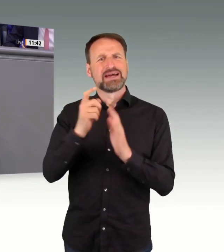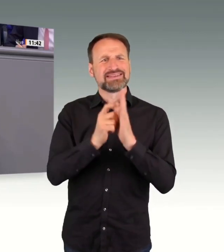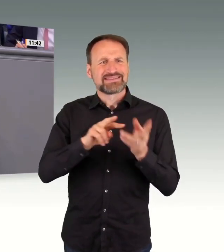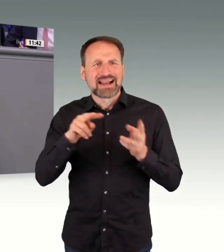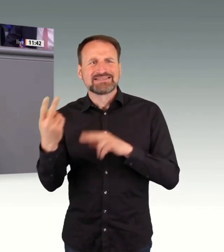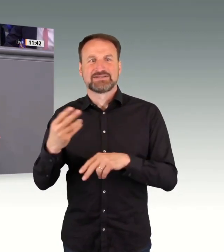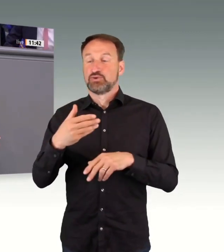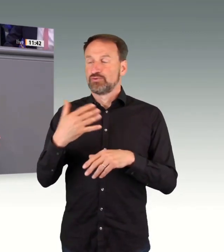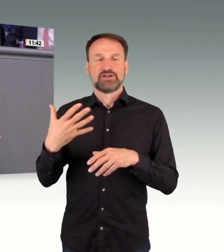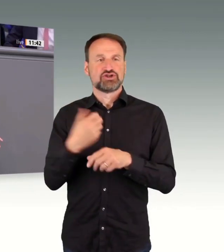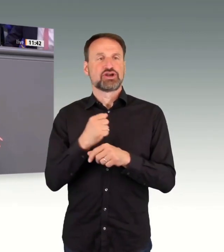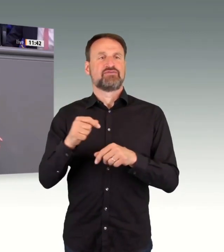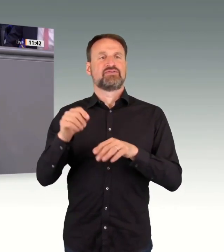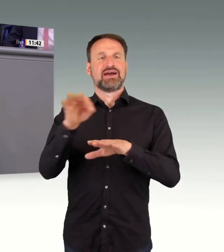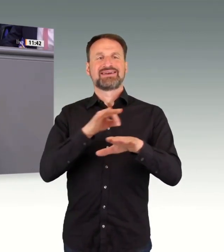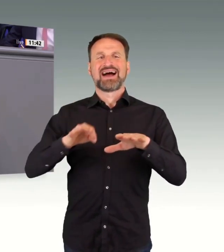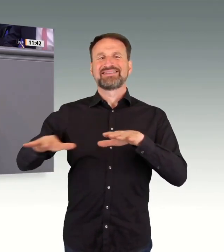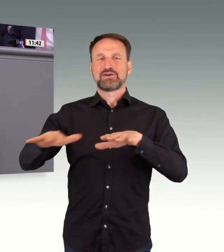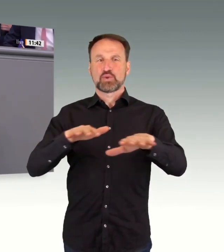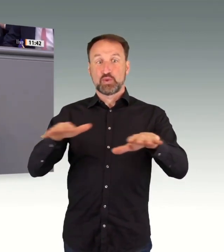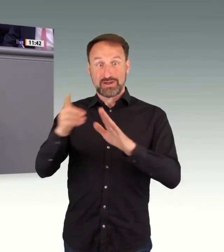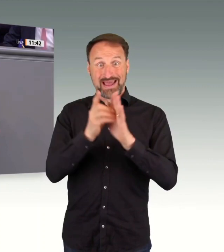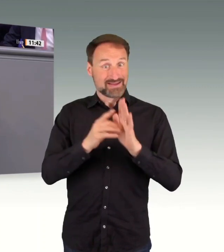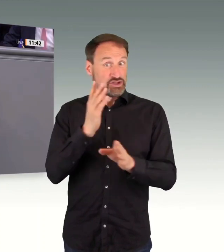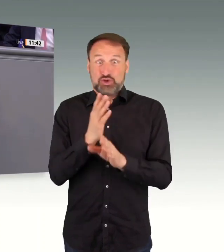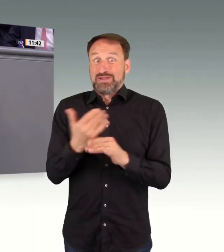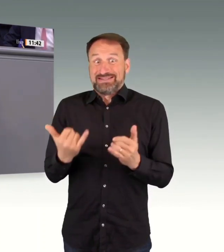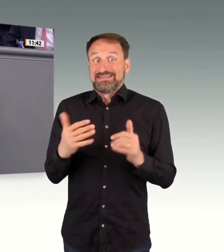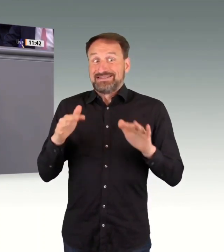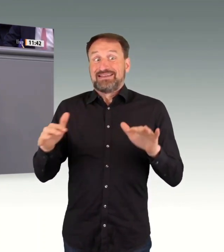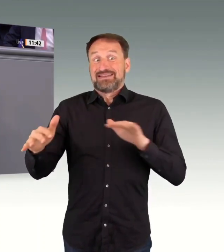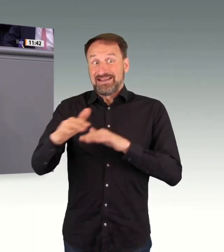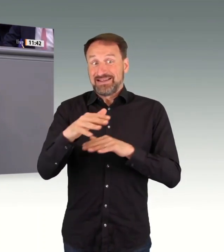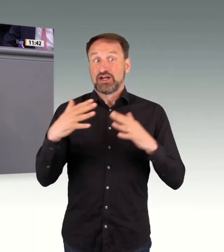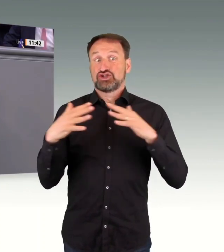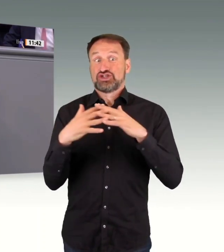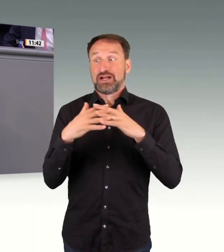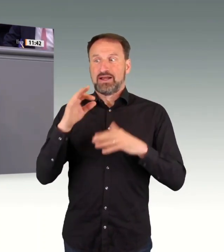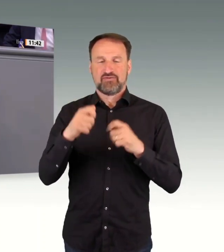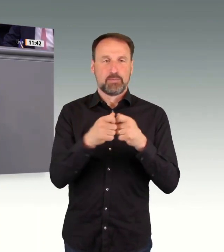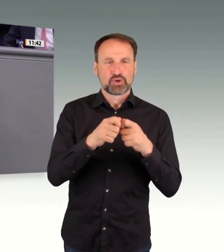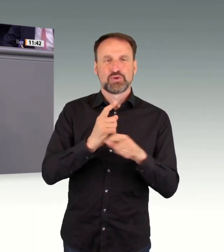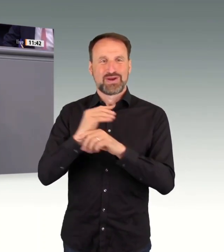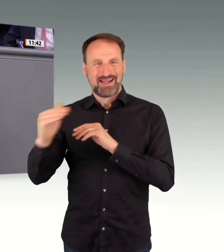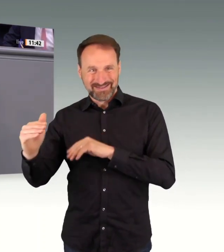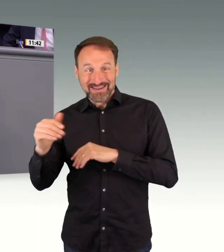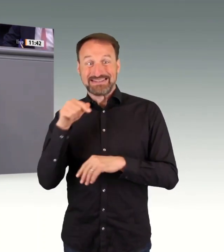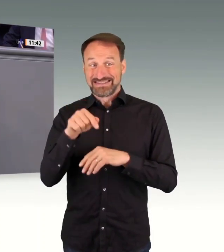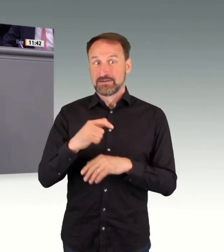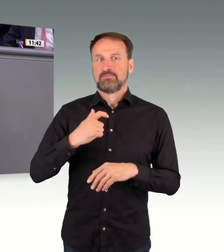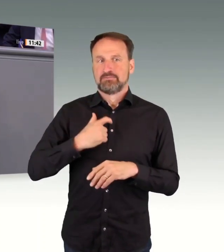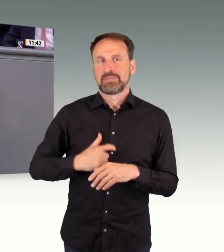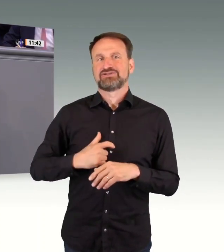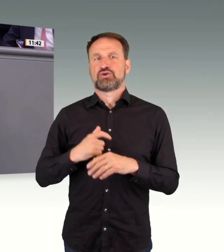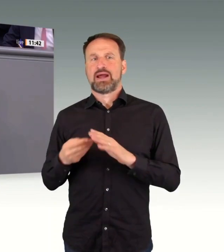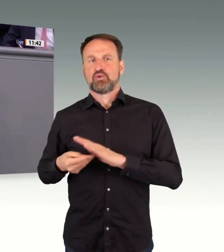müssen wir einschlagen. Und ich bin sehr dankbar dafür, dass die Ampelkoalition heute mit dem LNG-Beschleunigungsgesetz einen ersten Schritt in die richtige Richtung